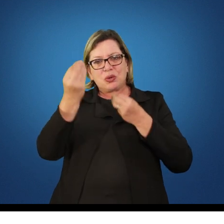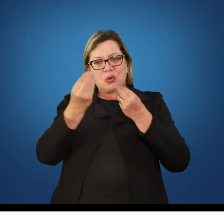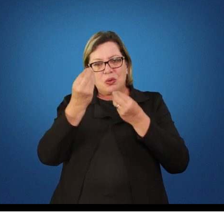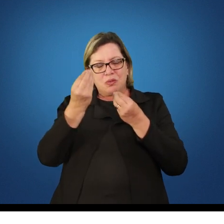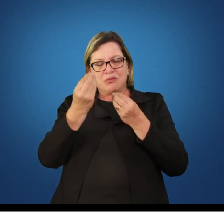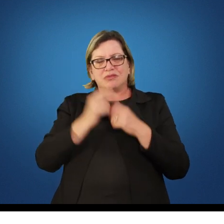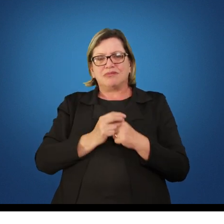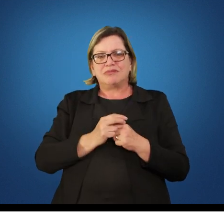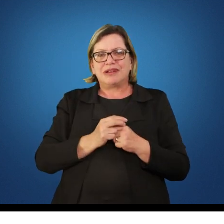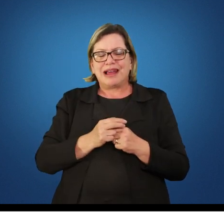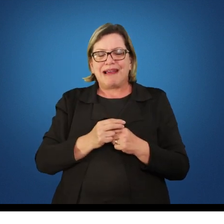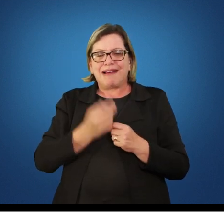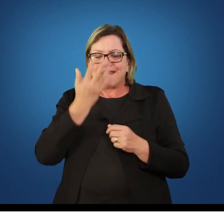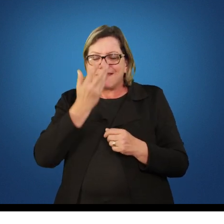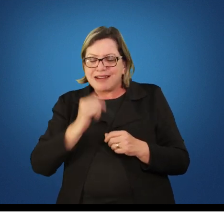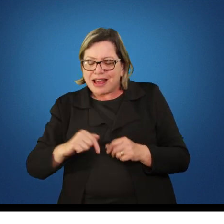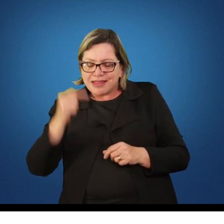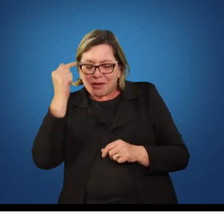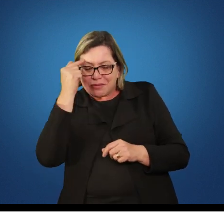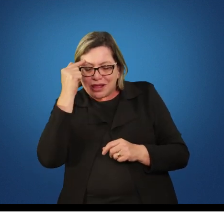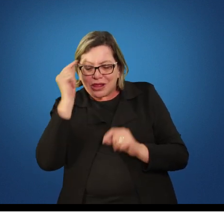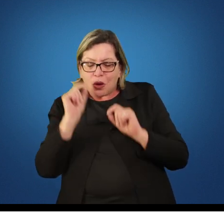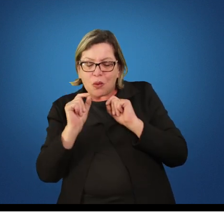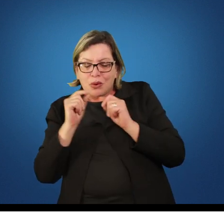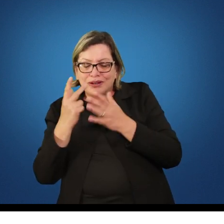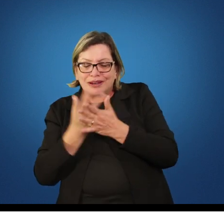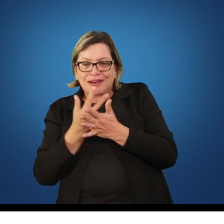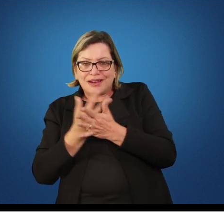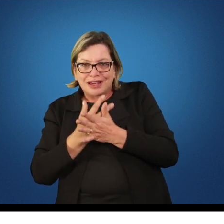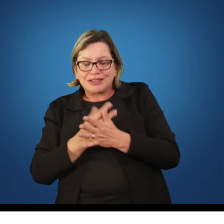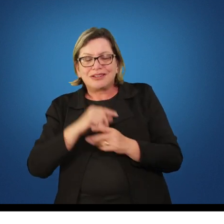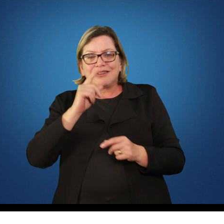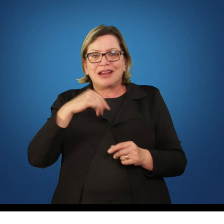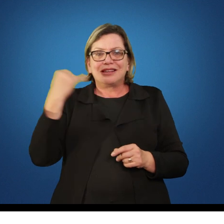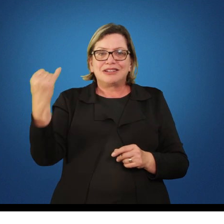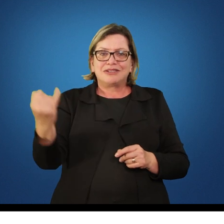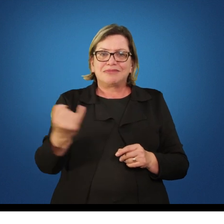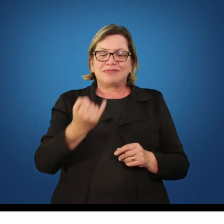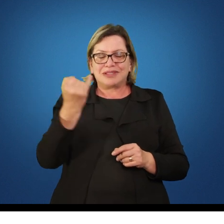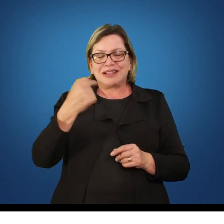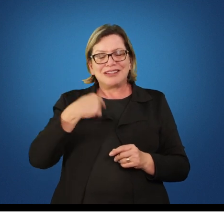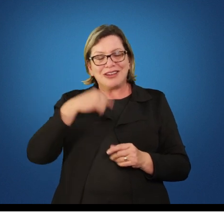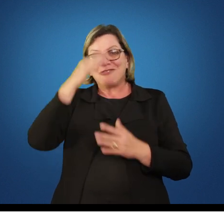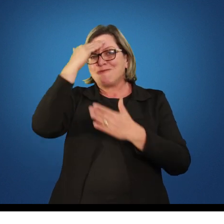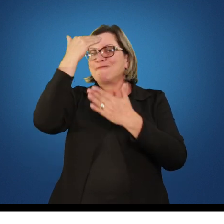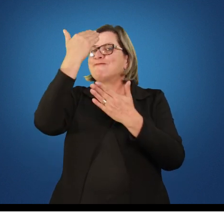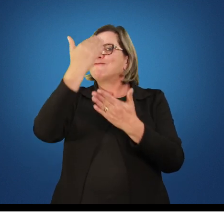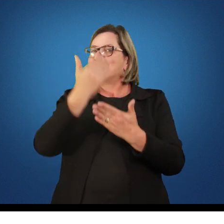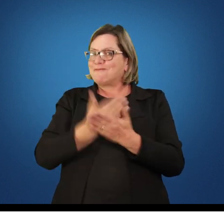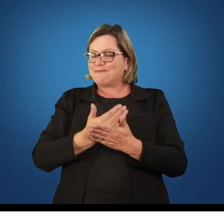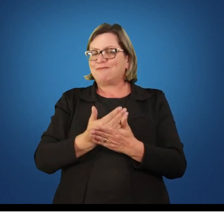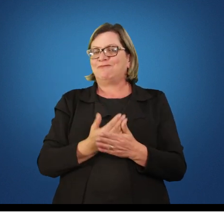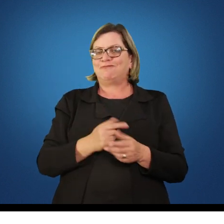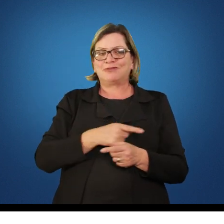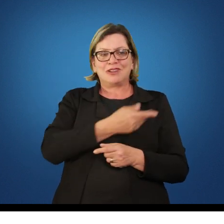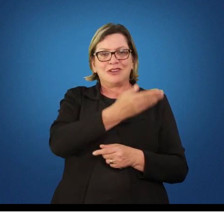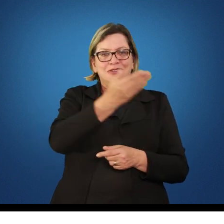certo? então é muito interessante eu acredito que vocês vão gostar